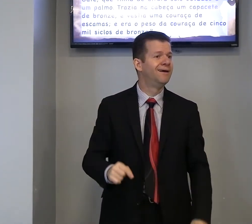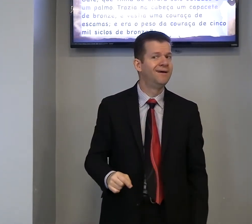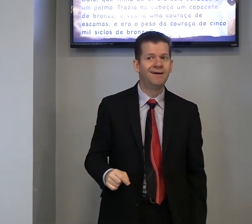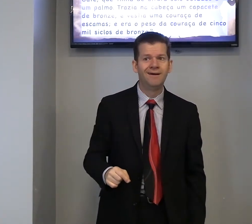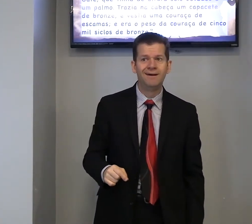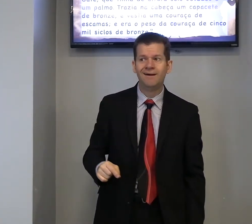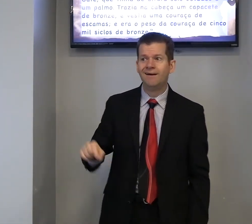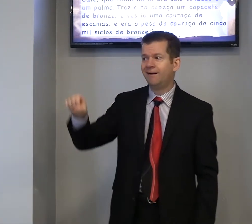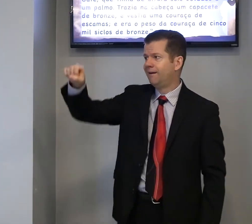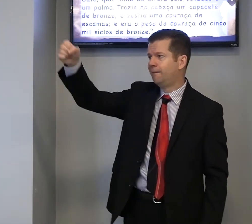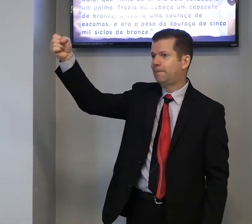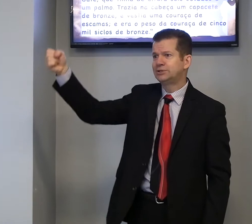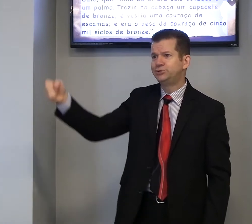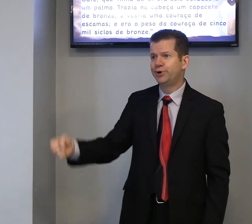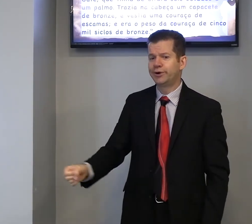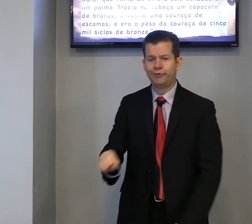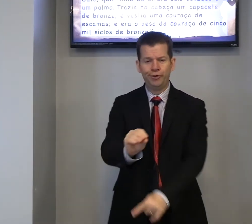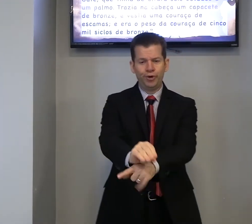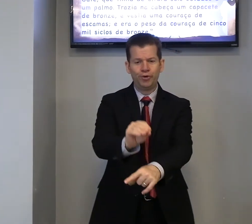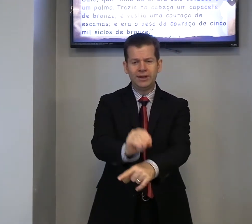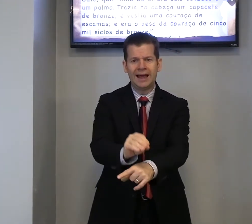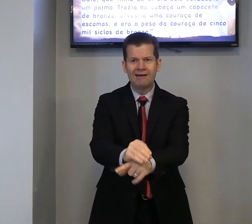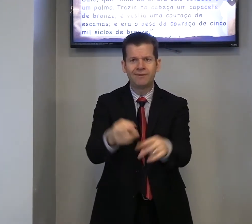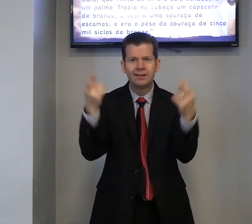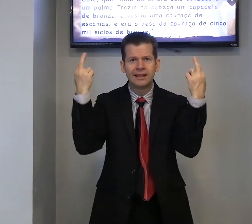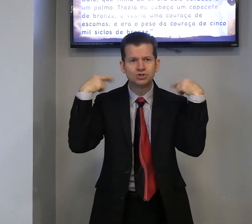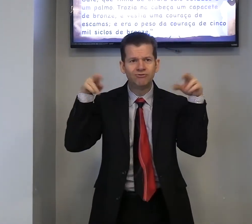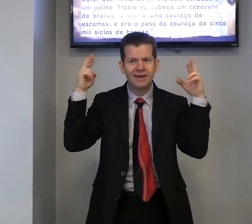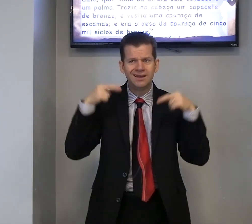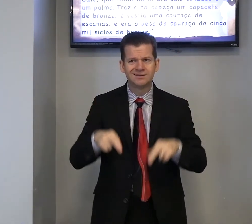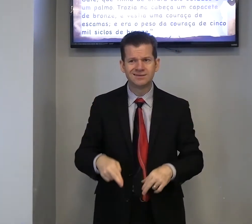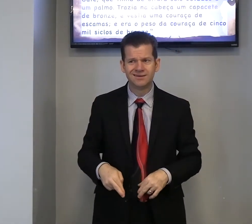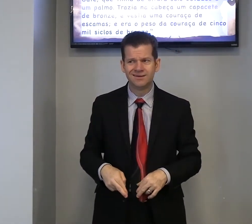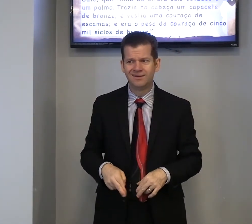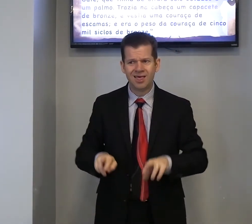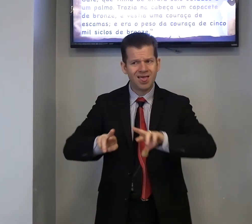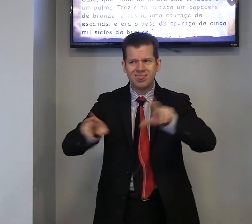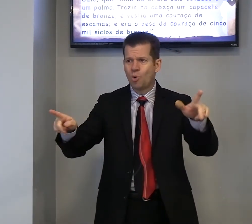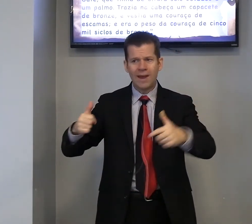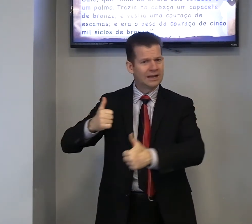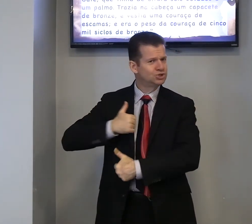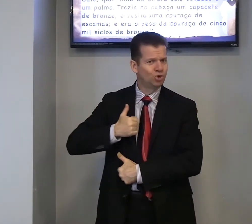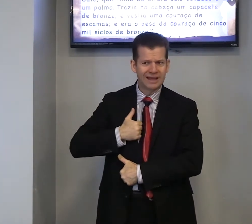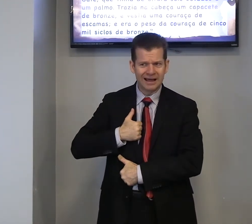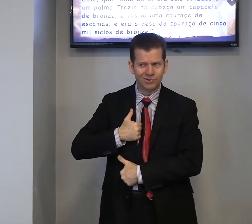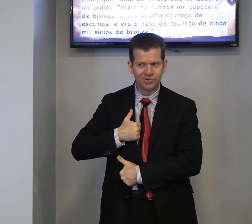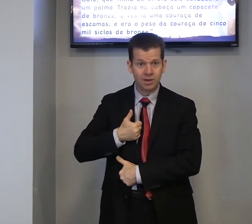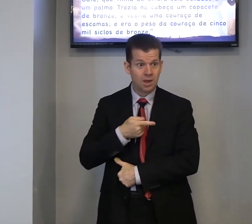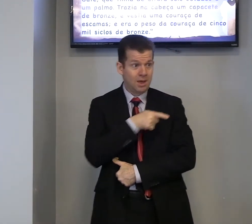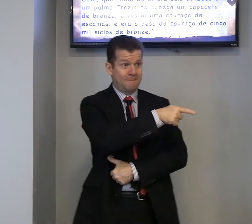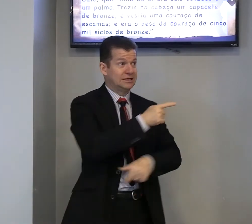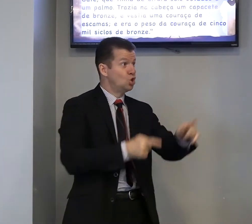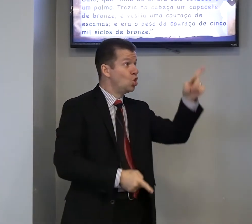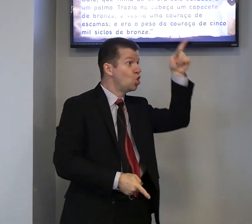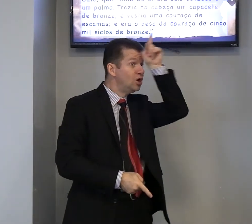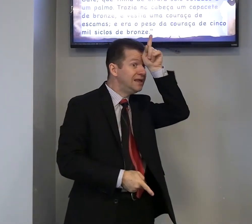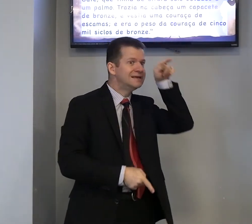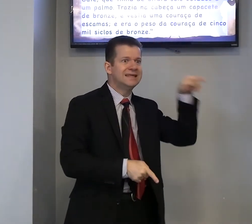O que? Pastor, cuidava das ovelhas, não era soldado, mas, Golias,